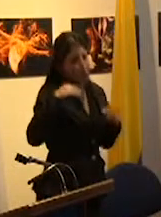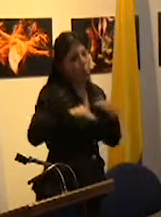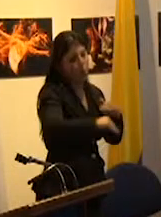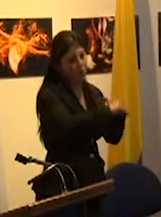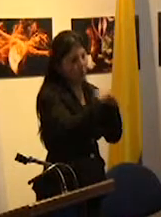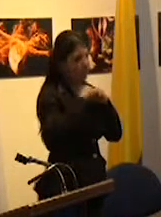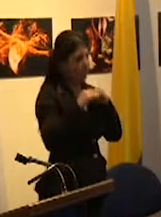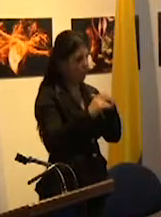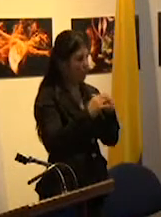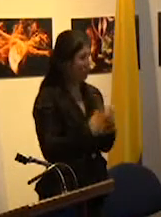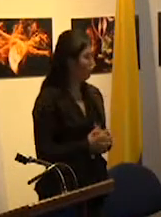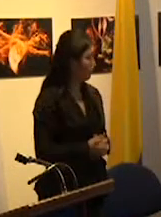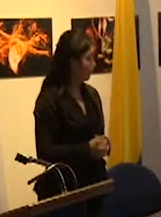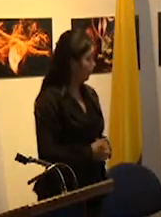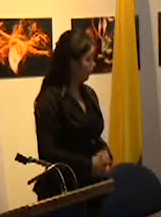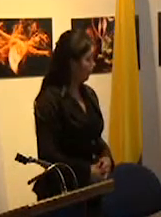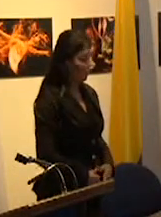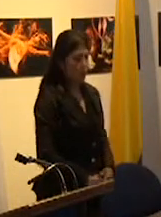o la igualación